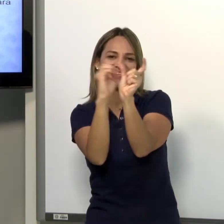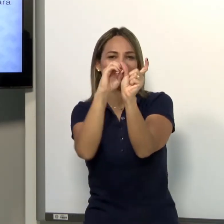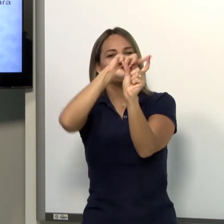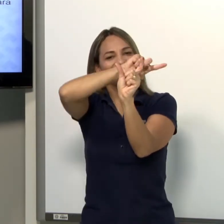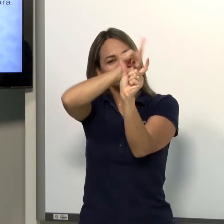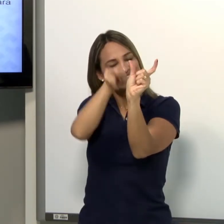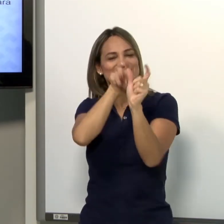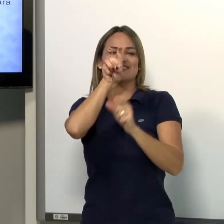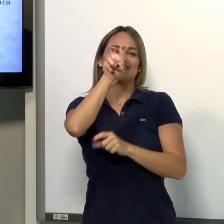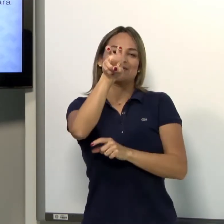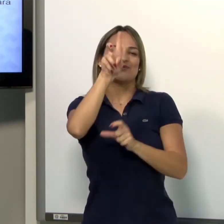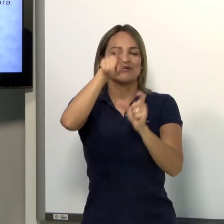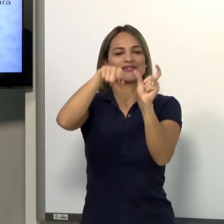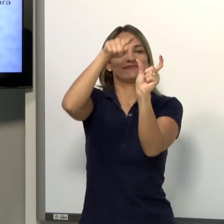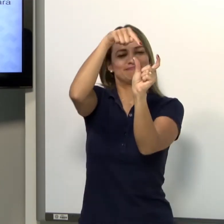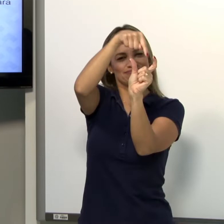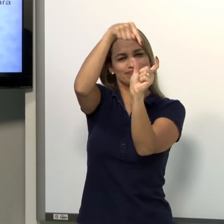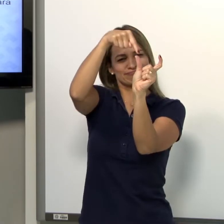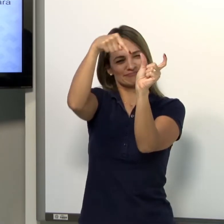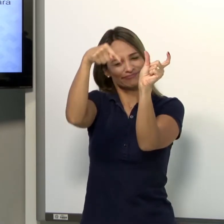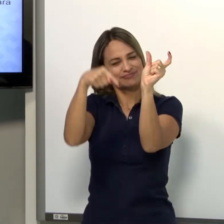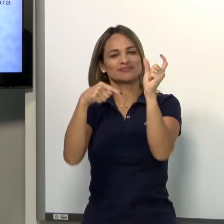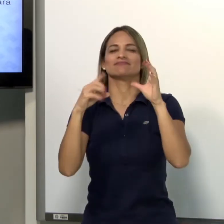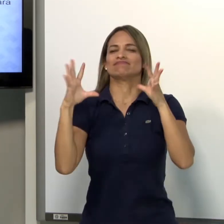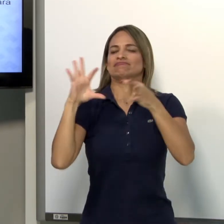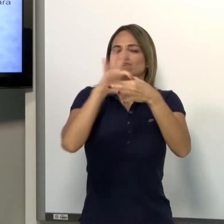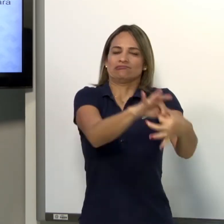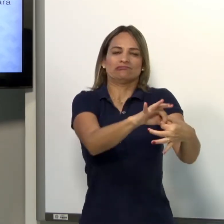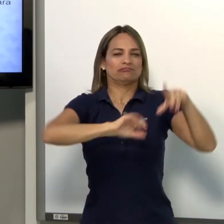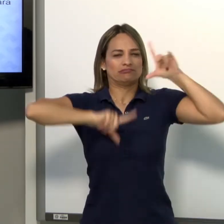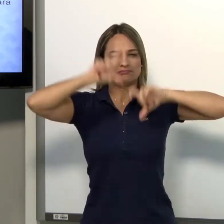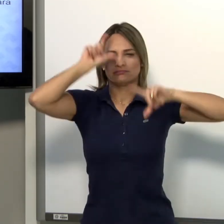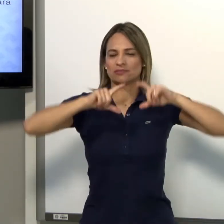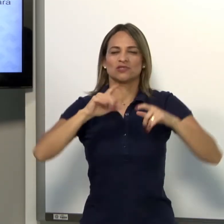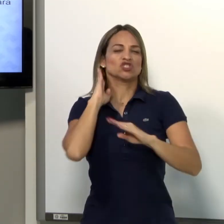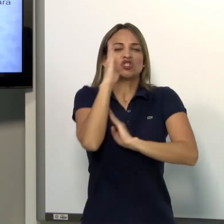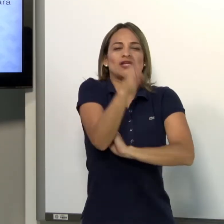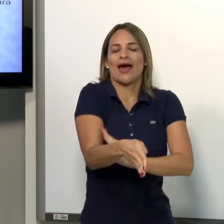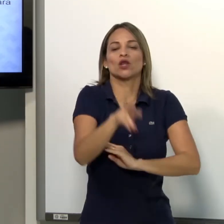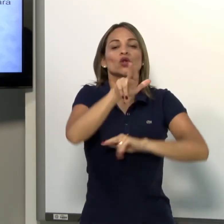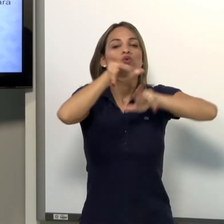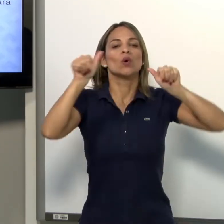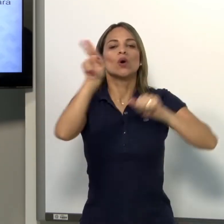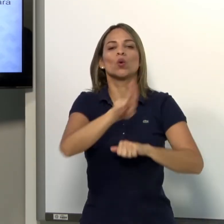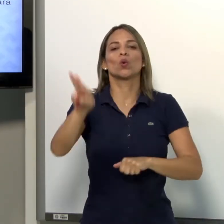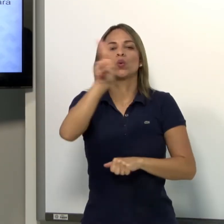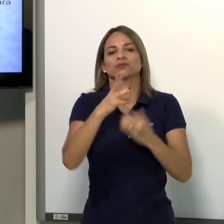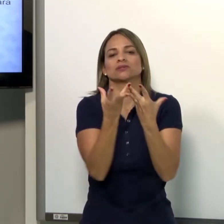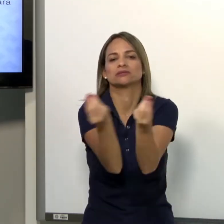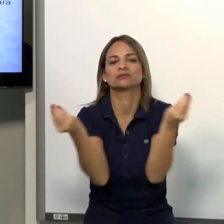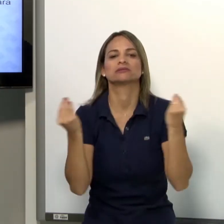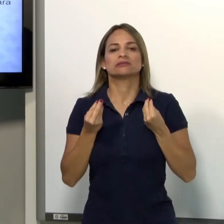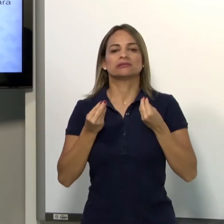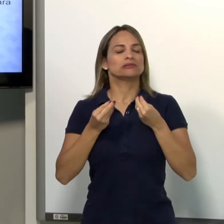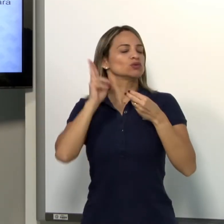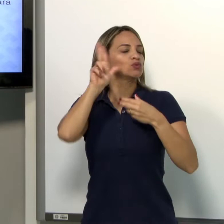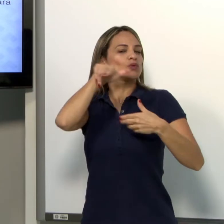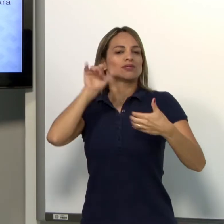diretamente você vai compreender. Dentro do contexto, você sabe que é plural. Já demarca o plural. Então, o que foi